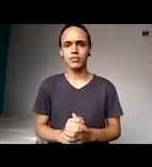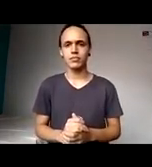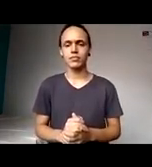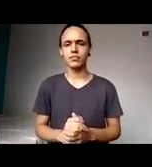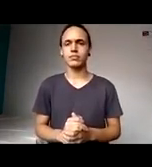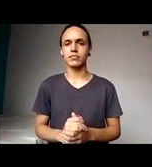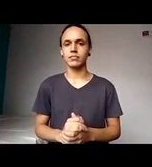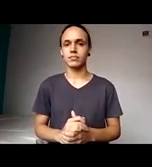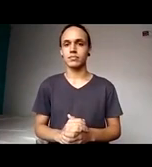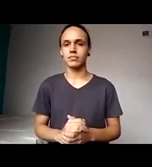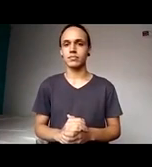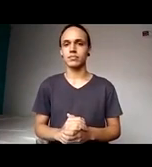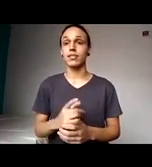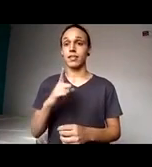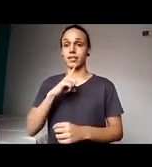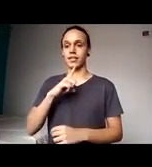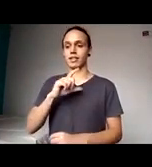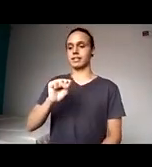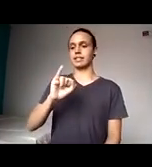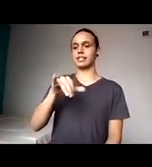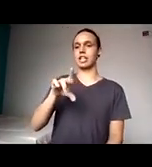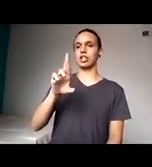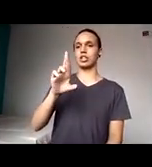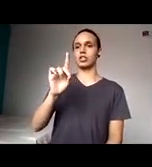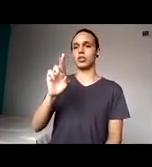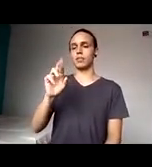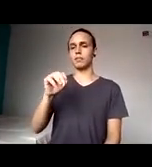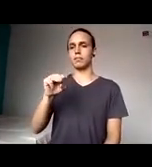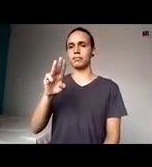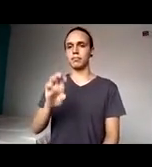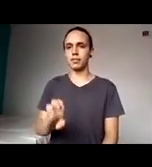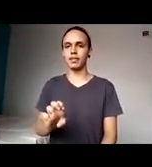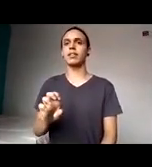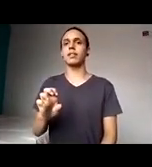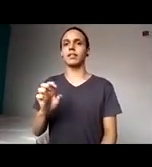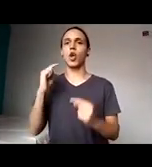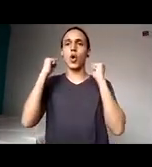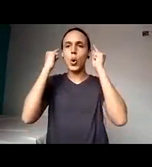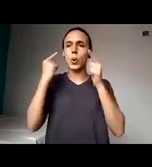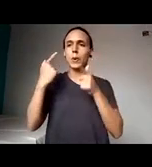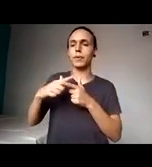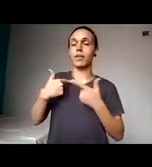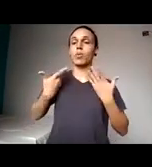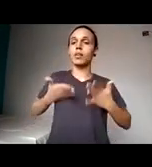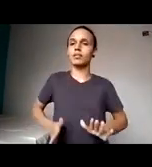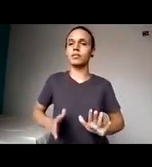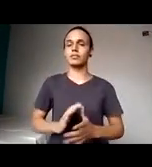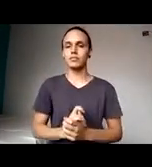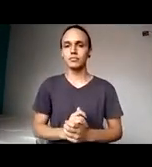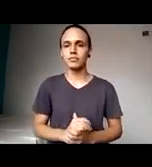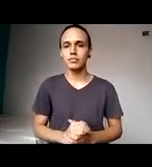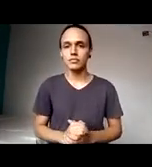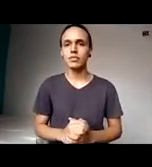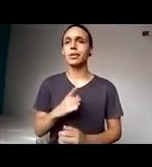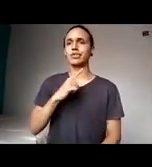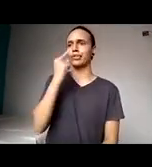aliado à síndrome rara que tenho, nasci sem as orelhas, nasci com problemas no nariz,